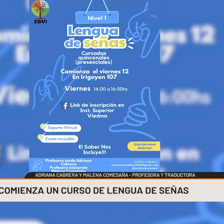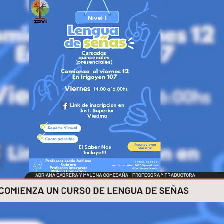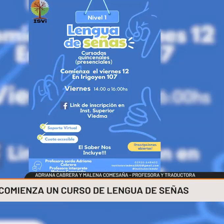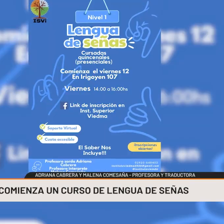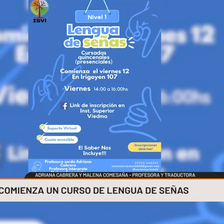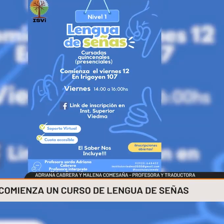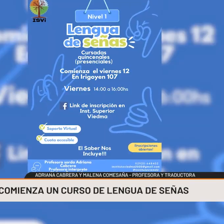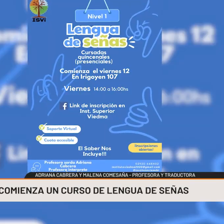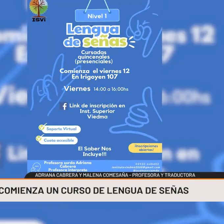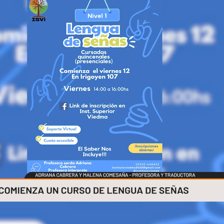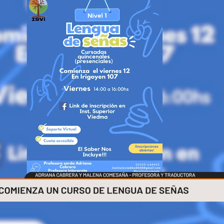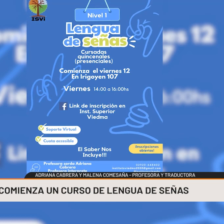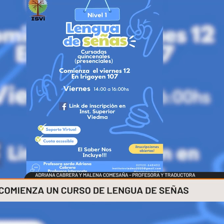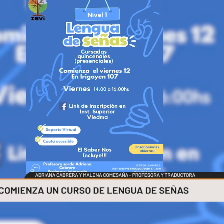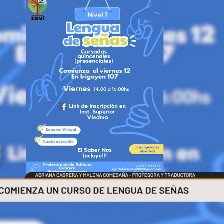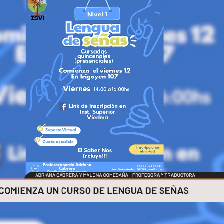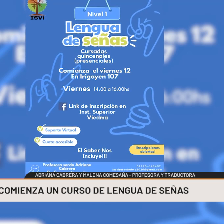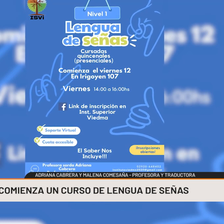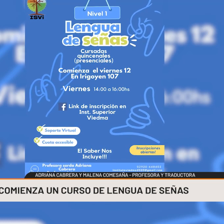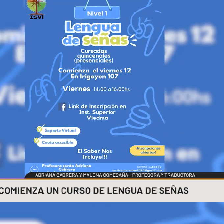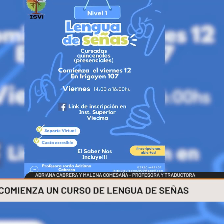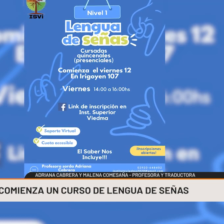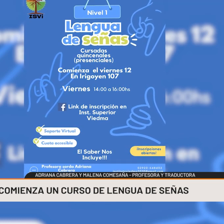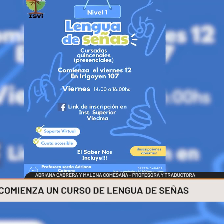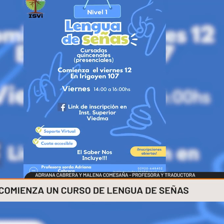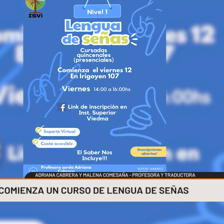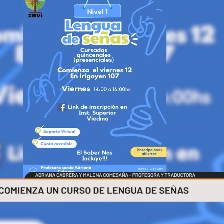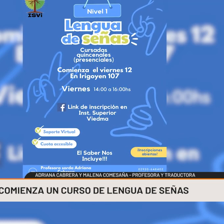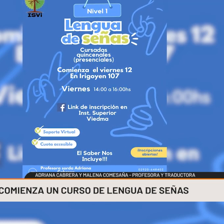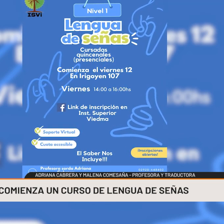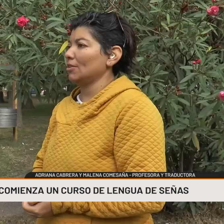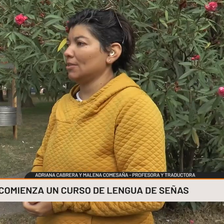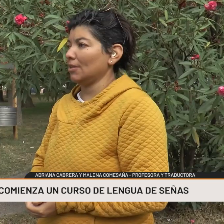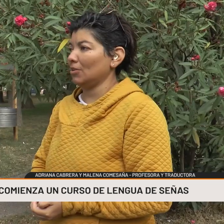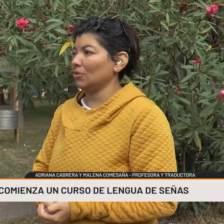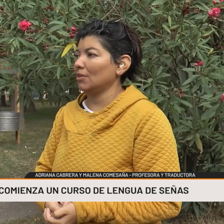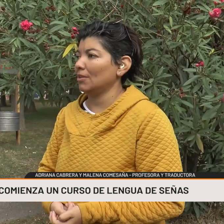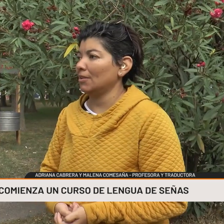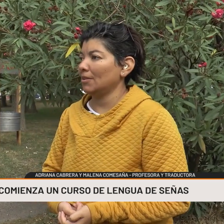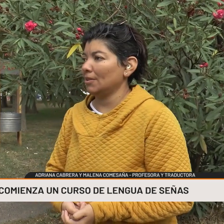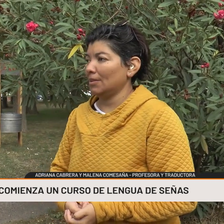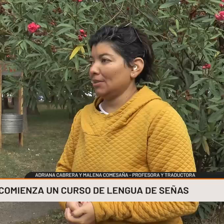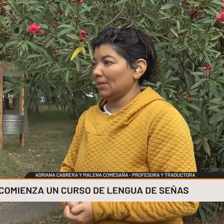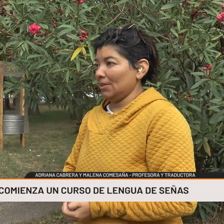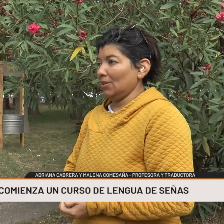Avalado por el Instituto Superior de Viedma, ellos lo hacen y los entregamos. El horario es de 2 a 16 horas.